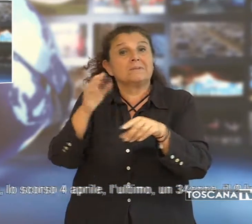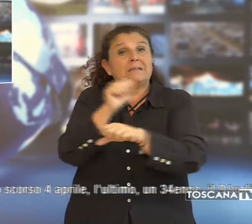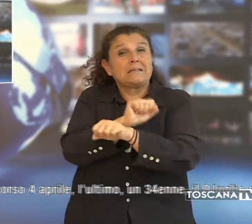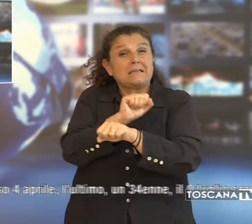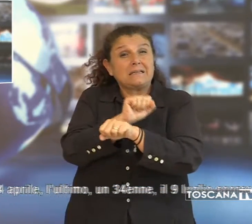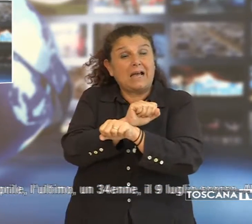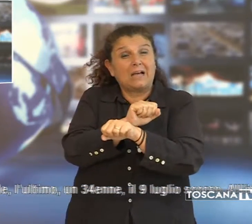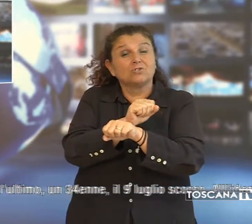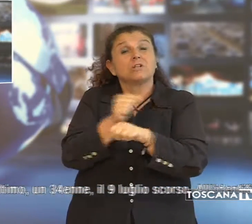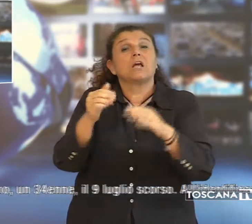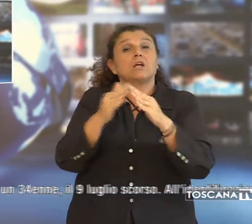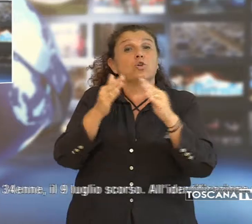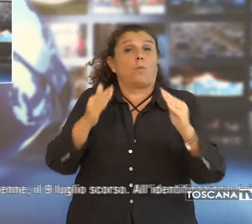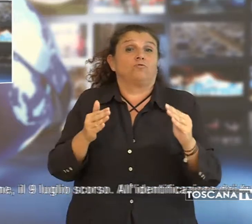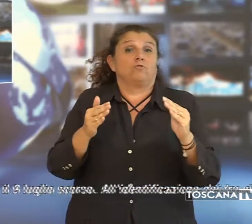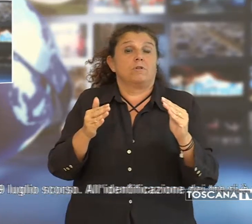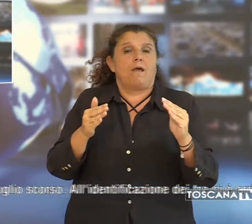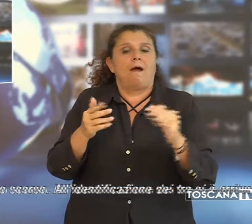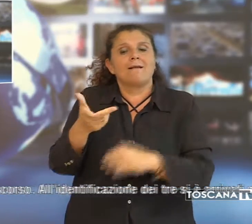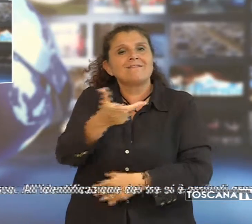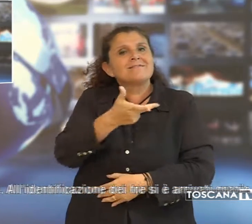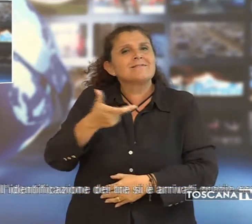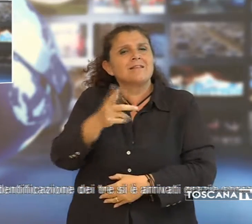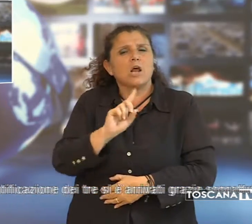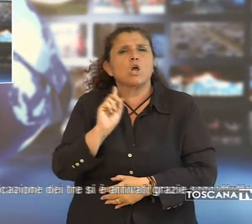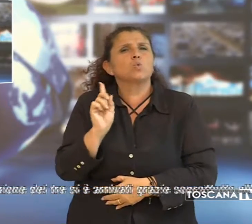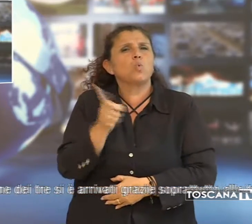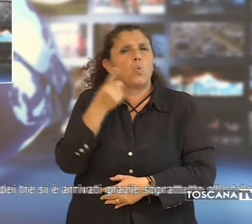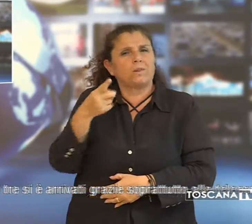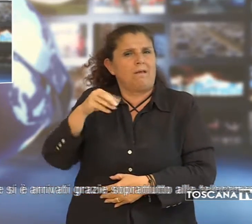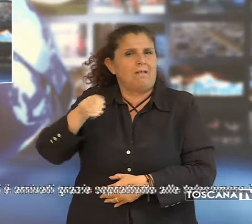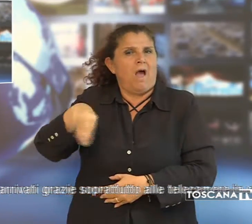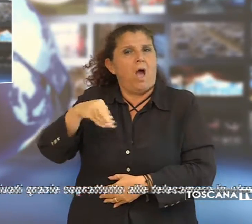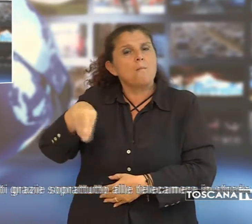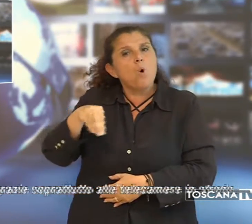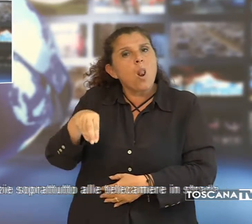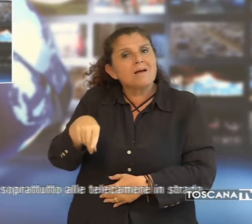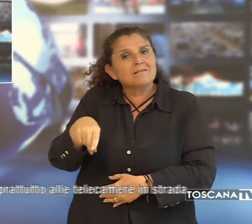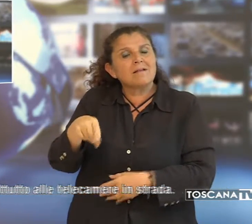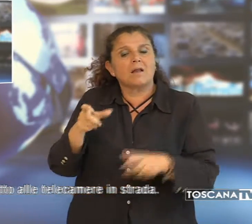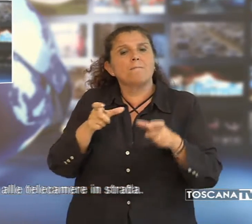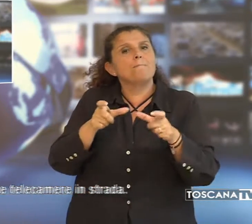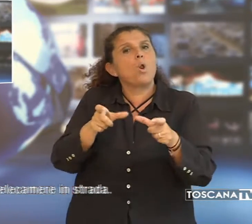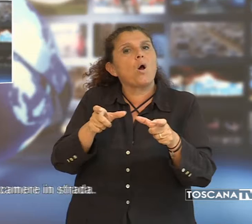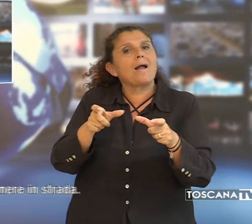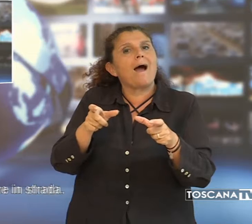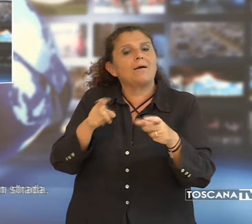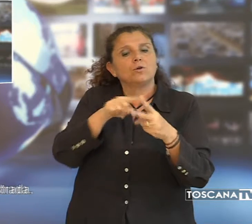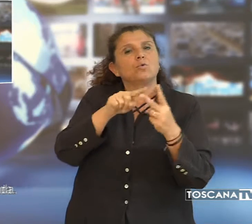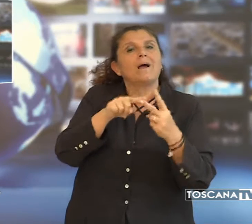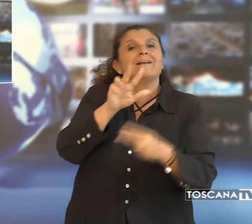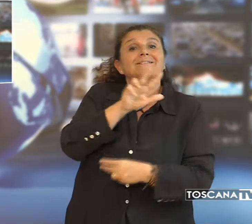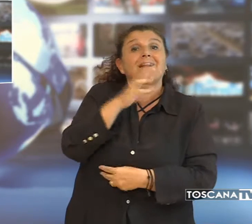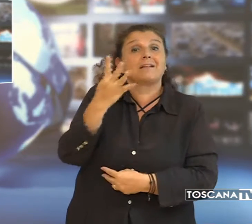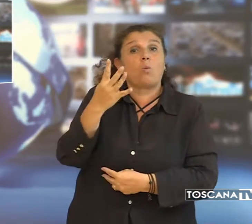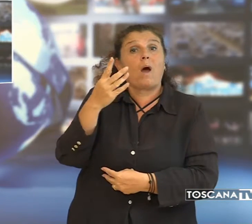ai domiciliari. I tre, tutti di origine napoletana, sono stati fermati in due, età 34 e